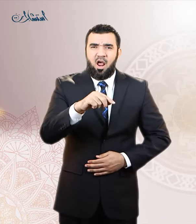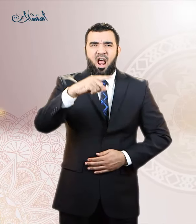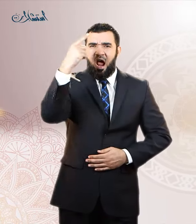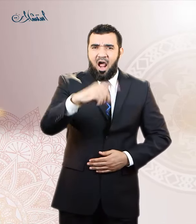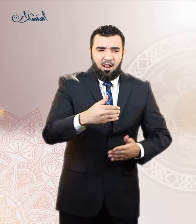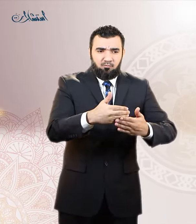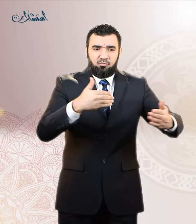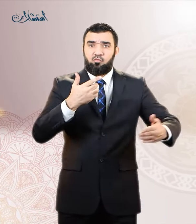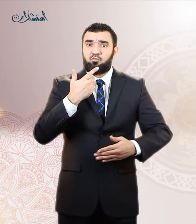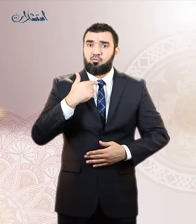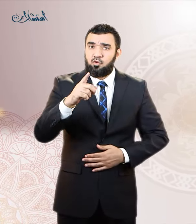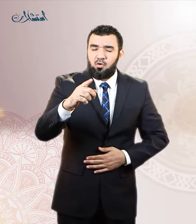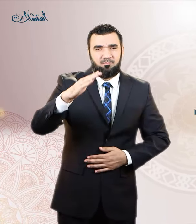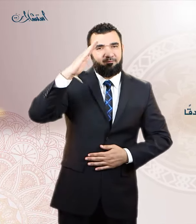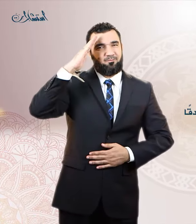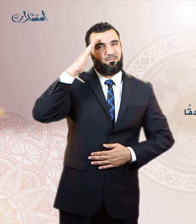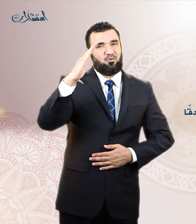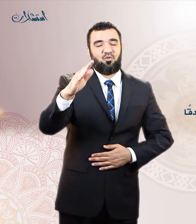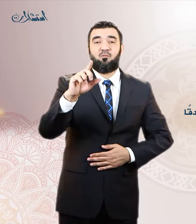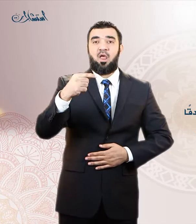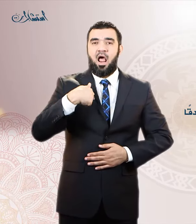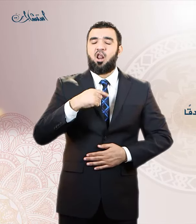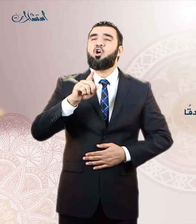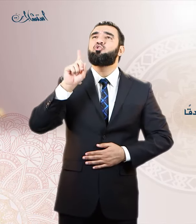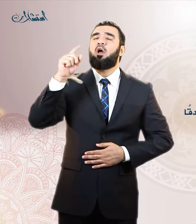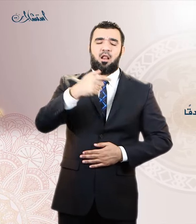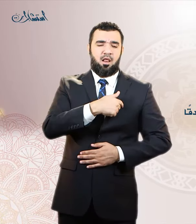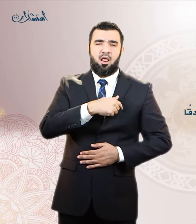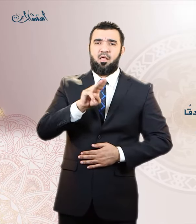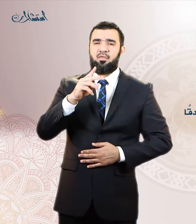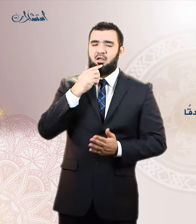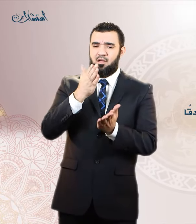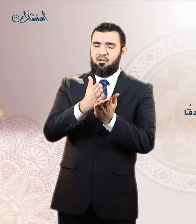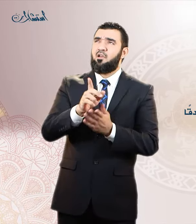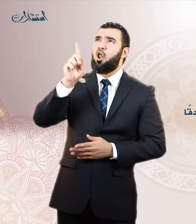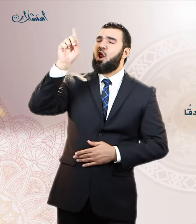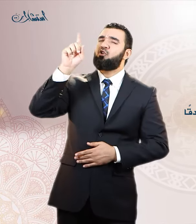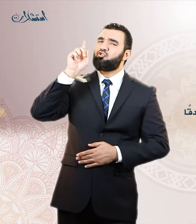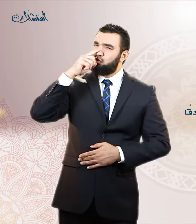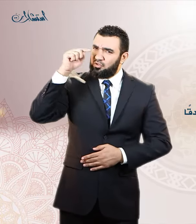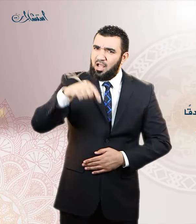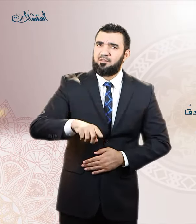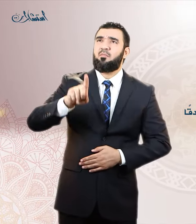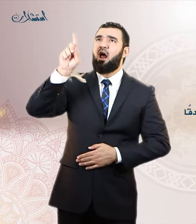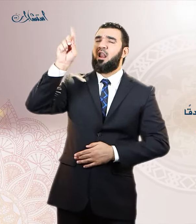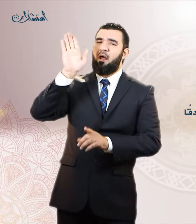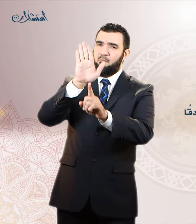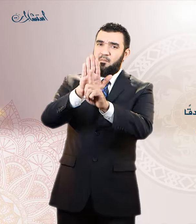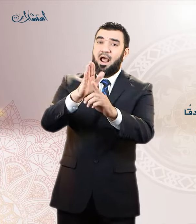الله تعالى ونحن على ثقة باذن الله تعالى انك ما دمت صادقا حريصا